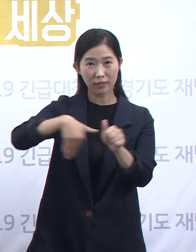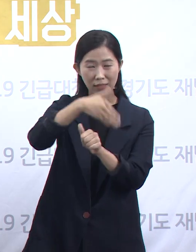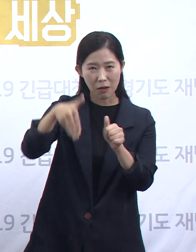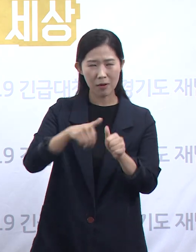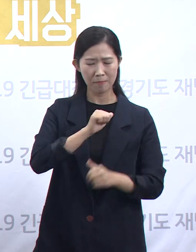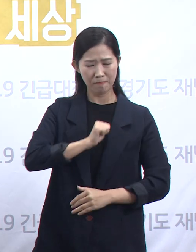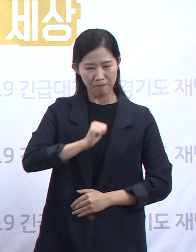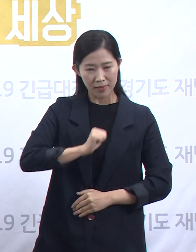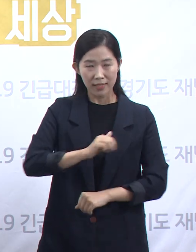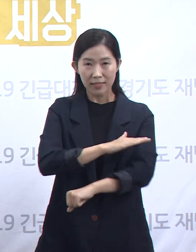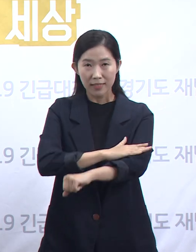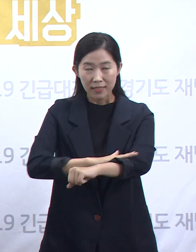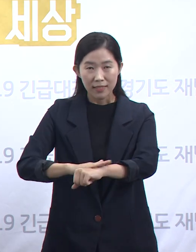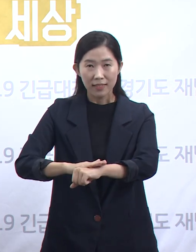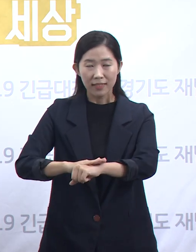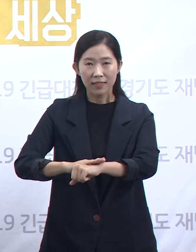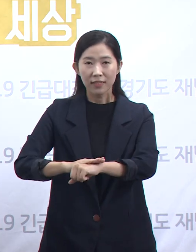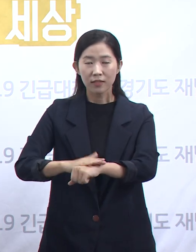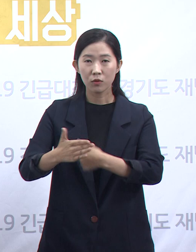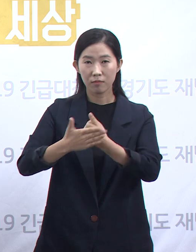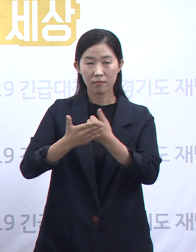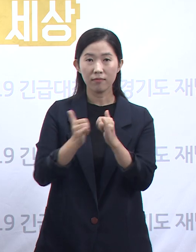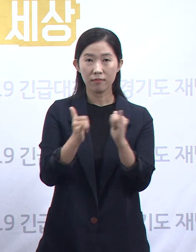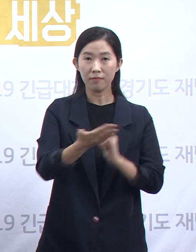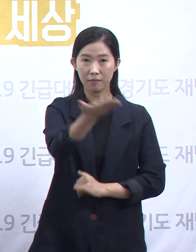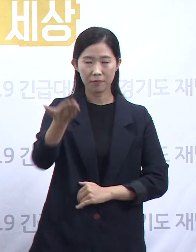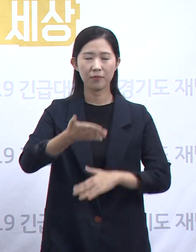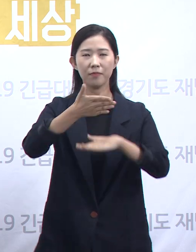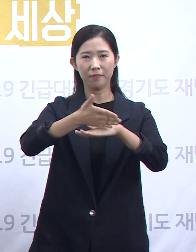평안을 기원하는 인사를 전합니다. 감사합니다.